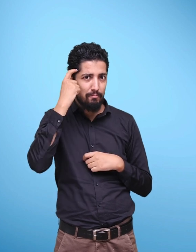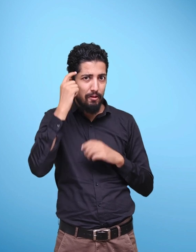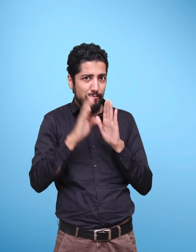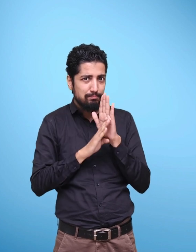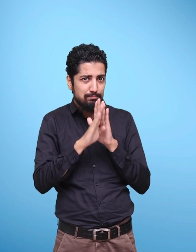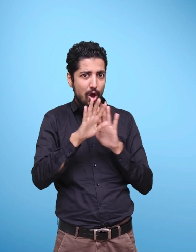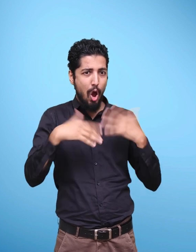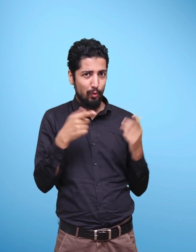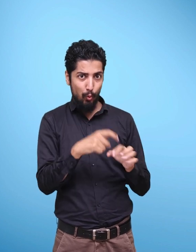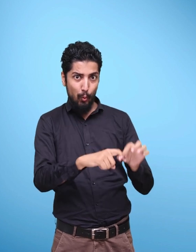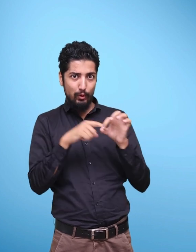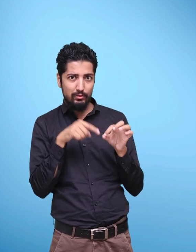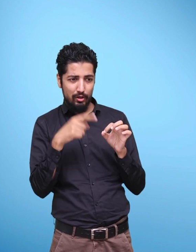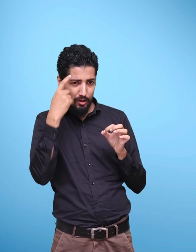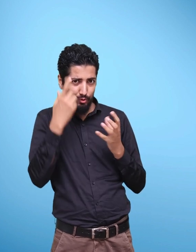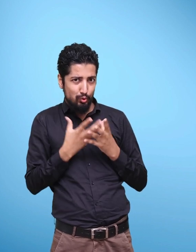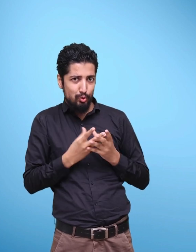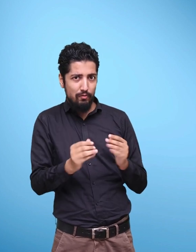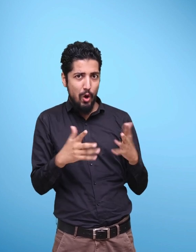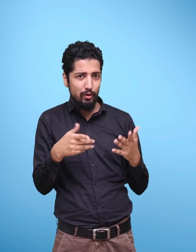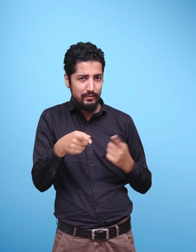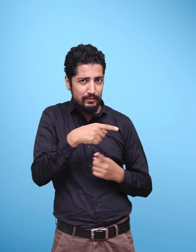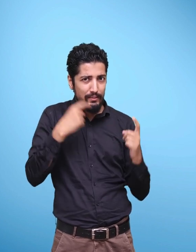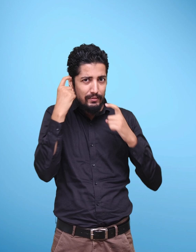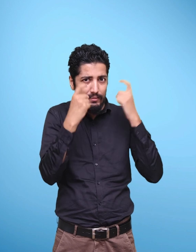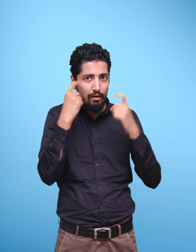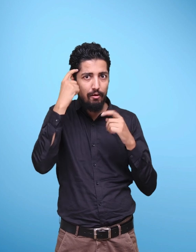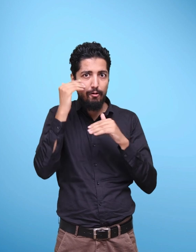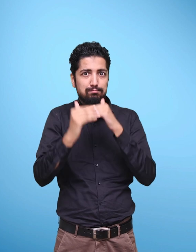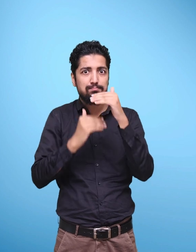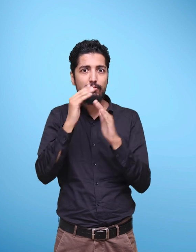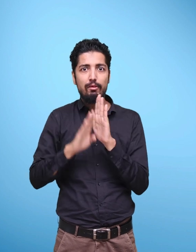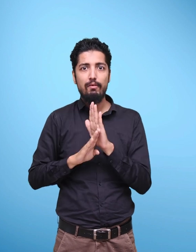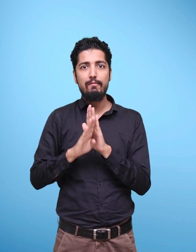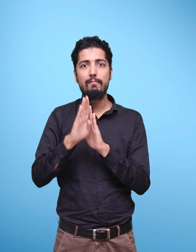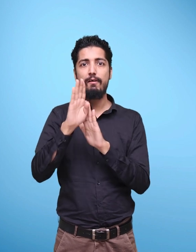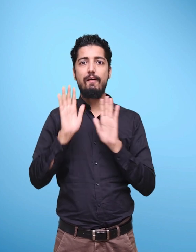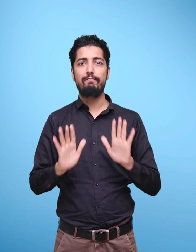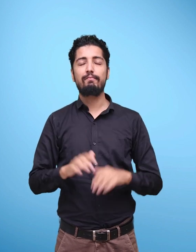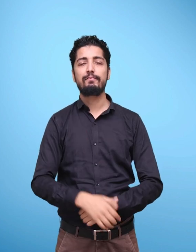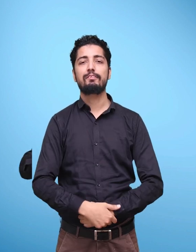matter and activities to help children and develop the necessary sensitivity towards our environment.